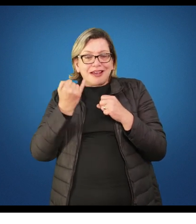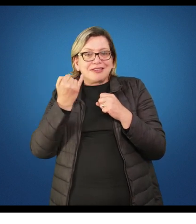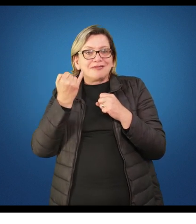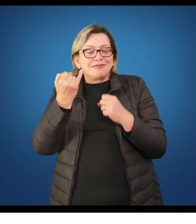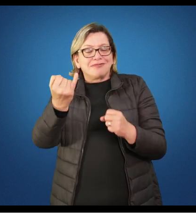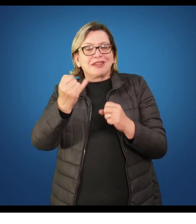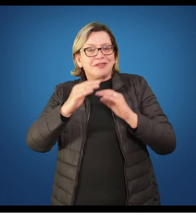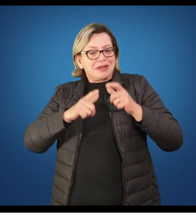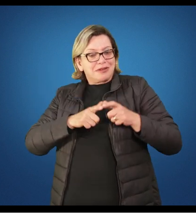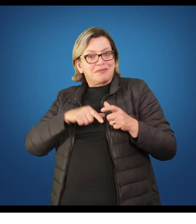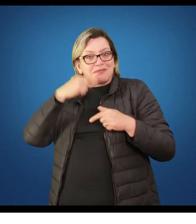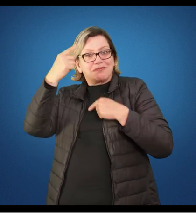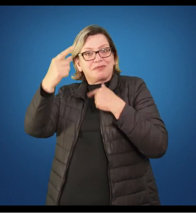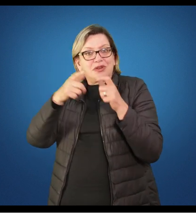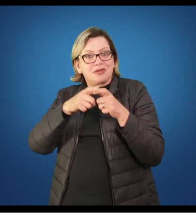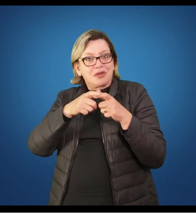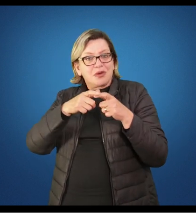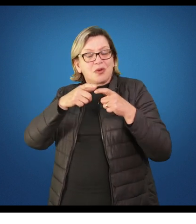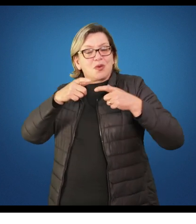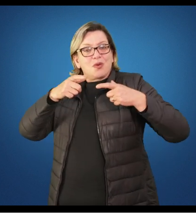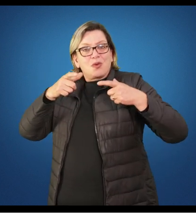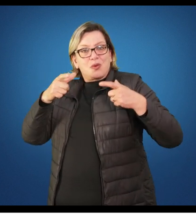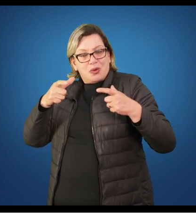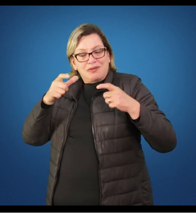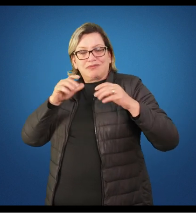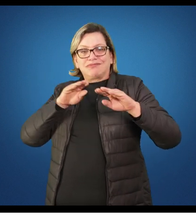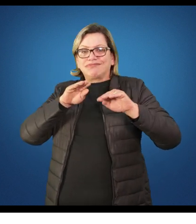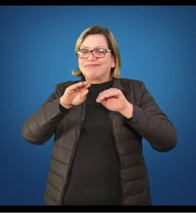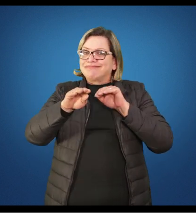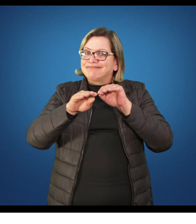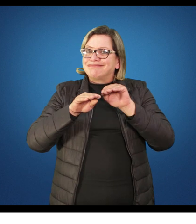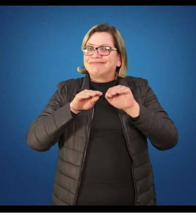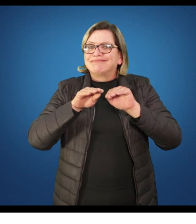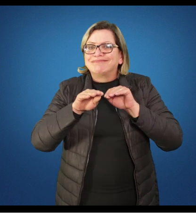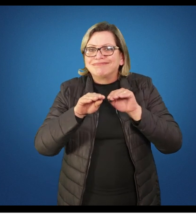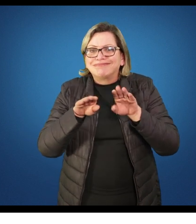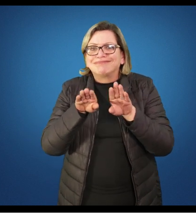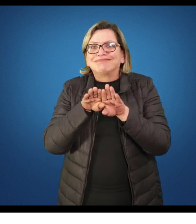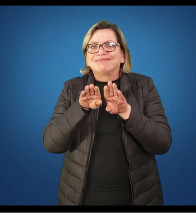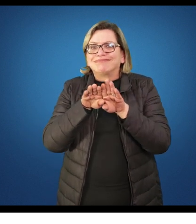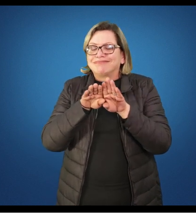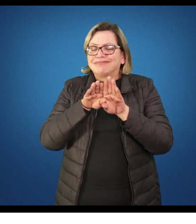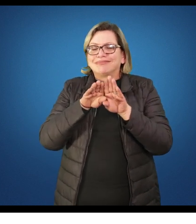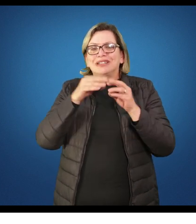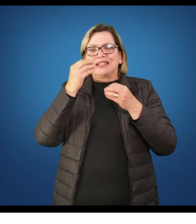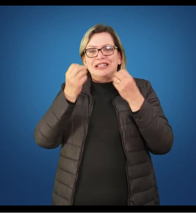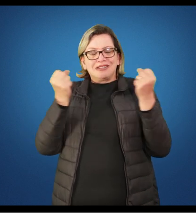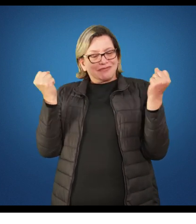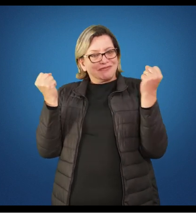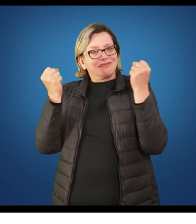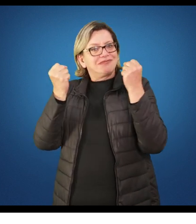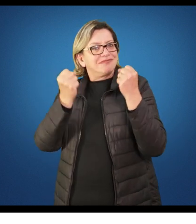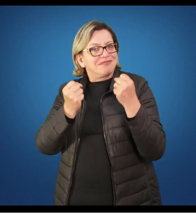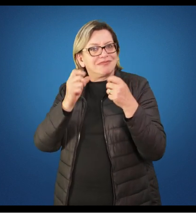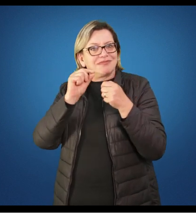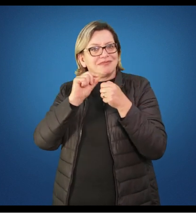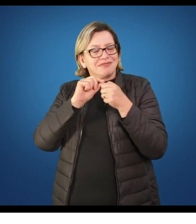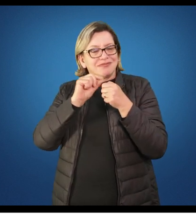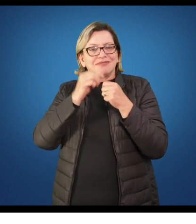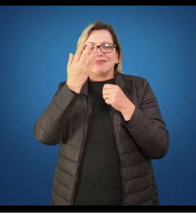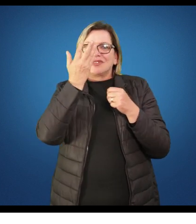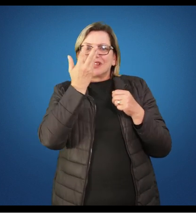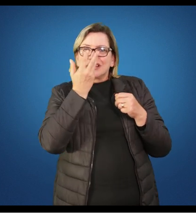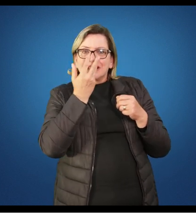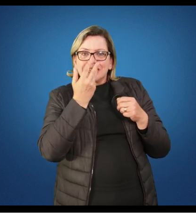ampliar o que a gente chama de repetório motor da criança, elas também vão possibilitar o acesso